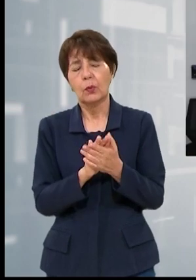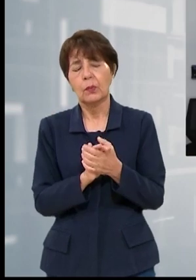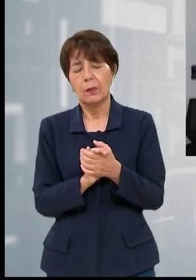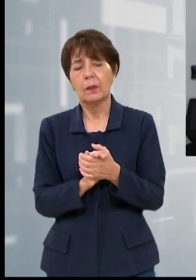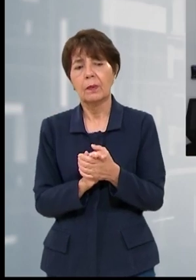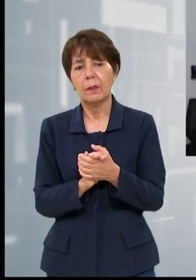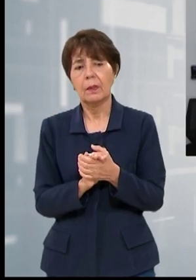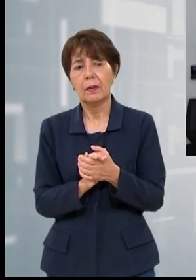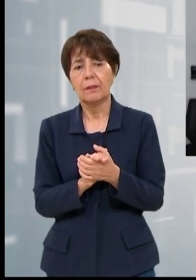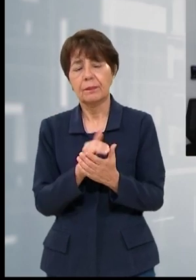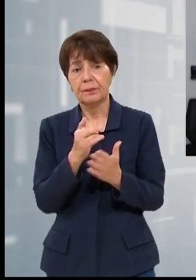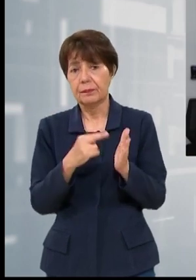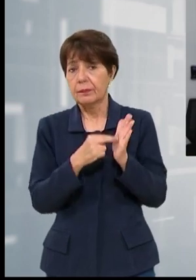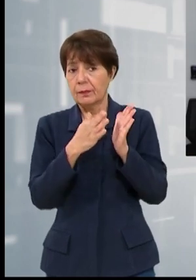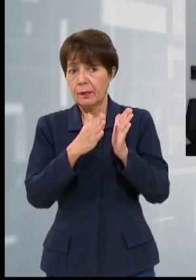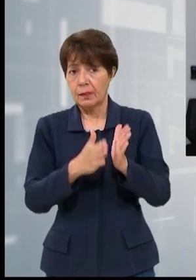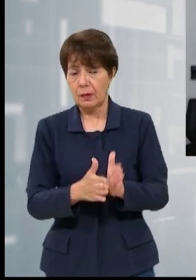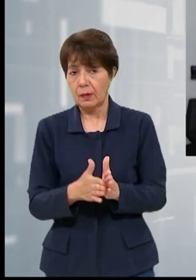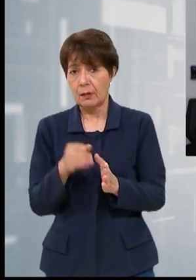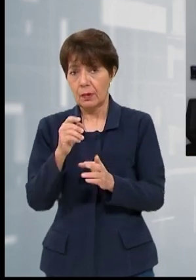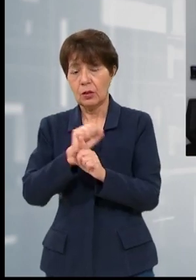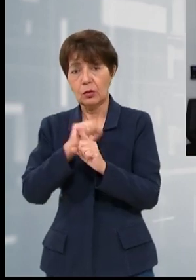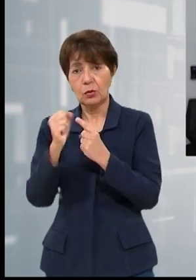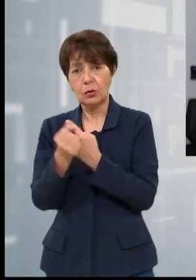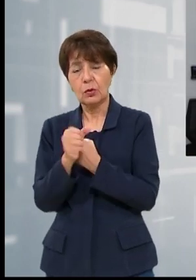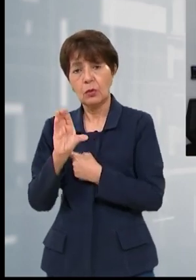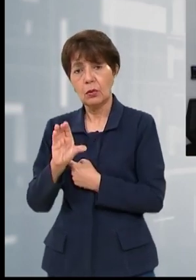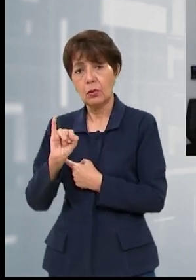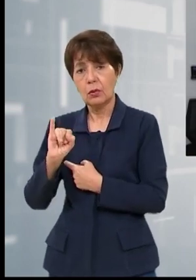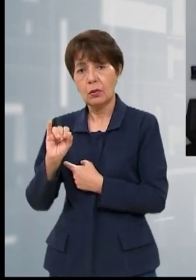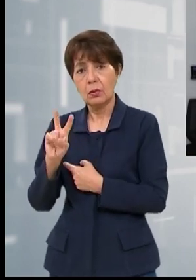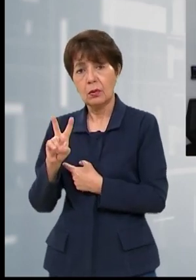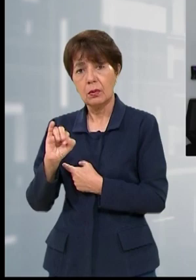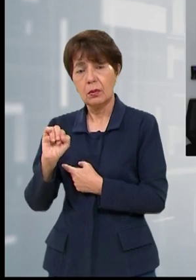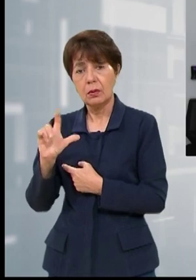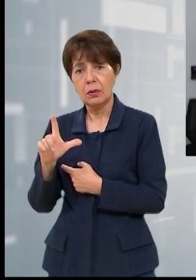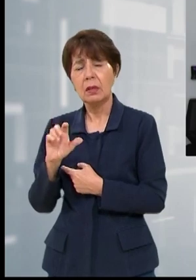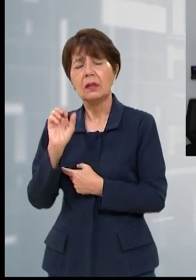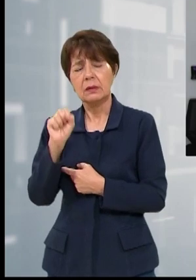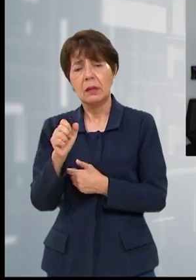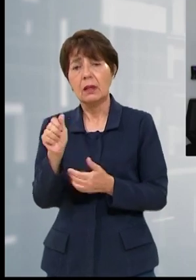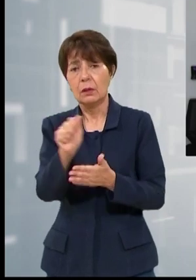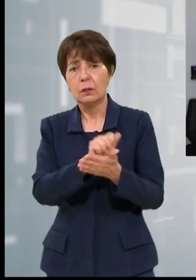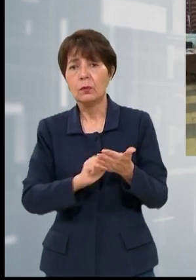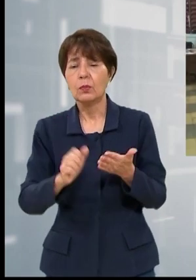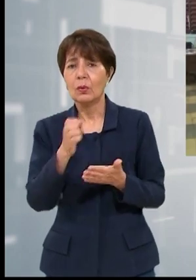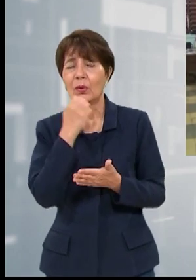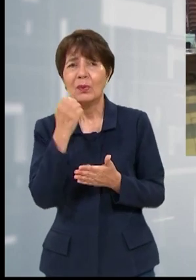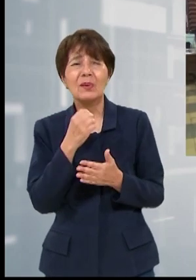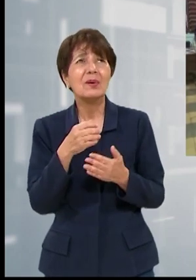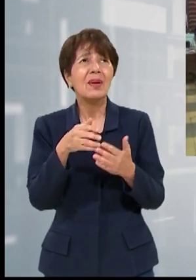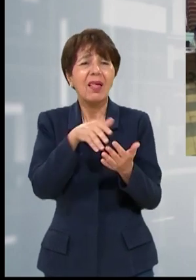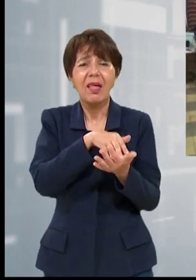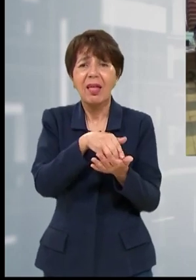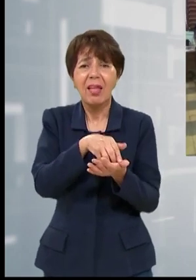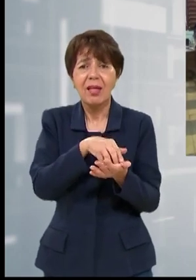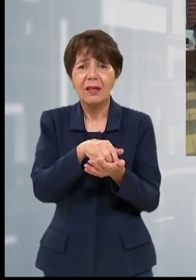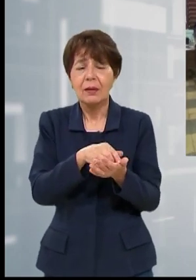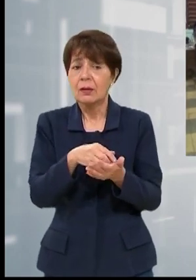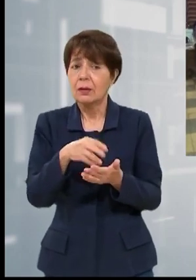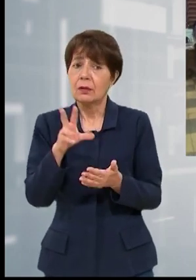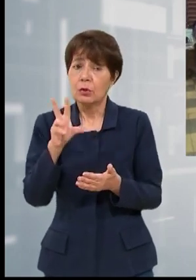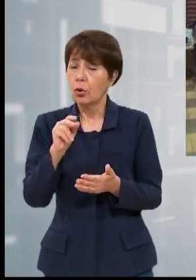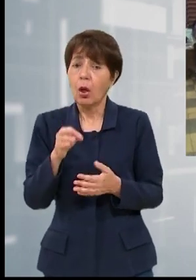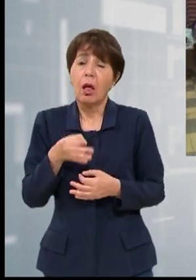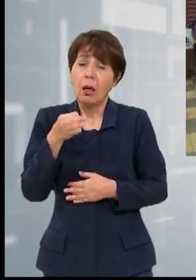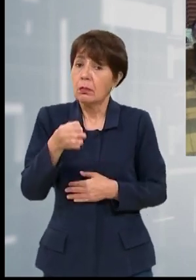corresponde. El representante de Sociedad Civil añadió que aunque existen centros educativos en mal estado aún, ya no se puede